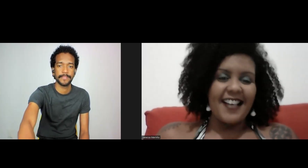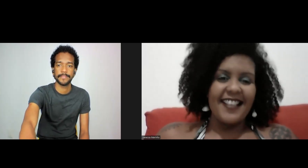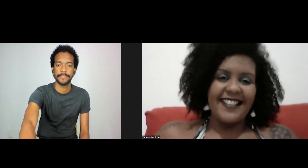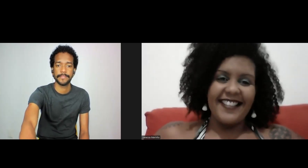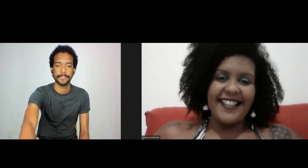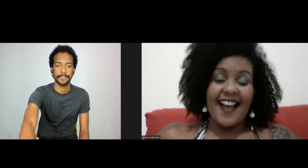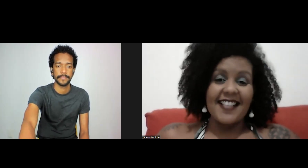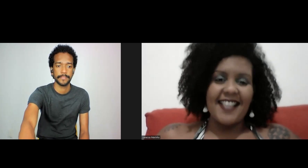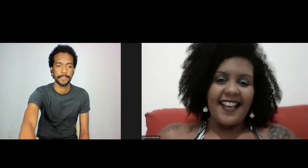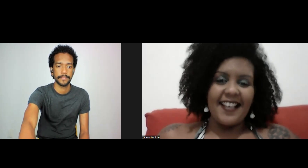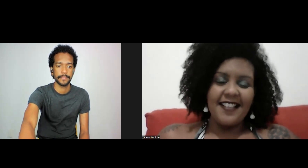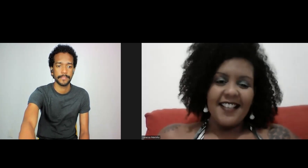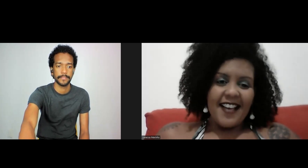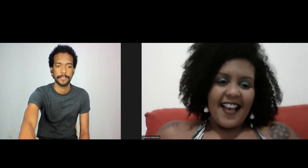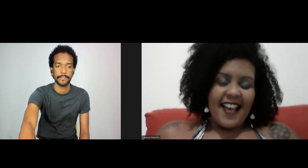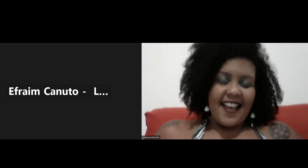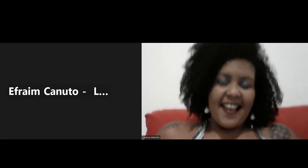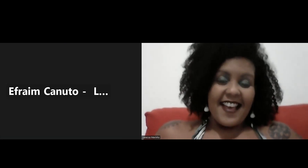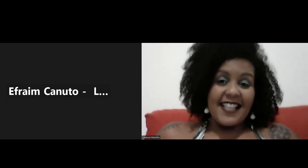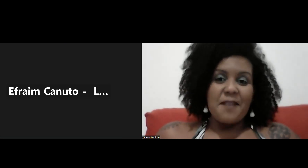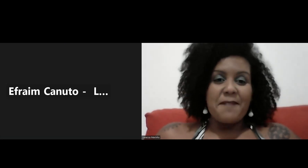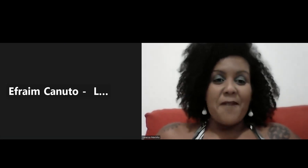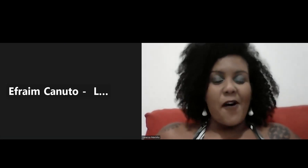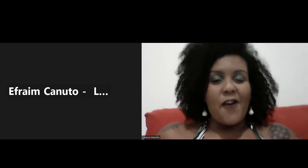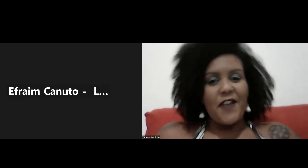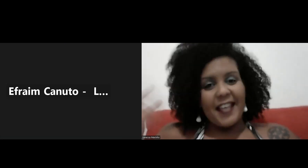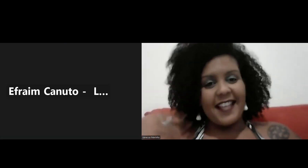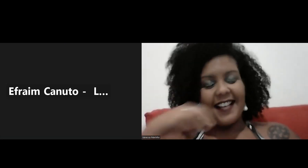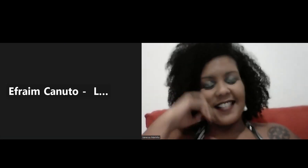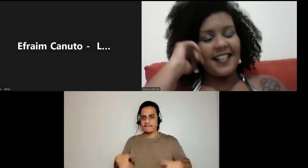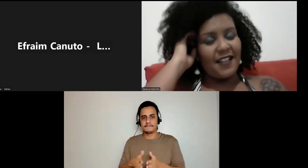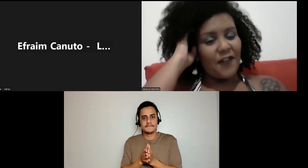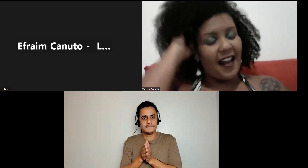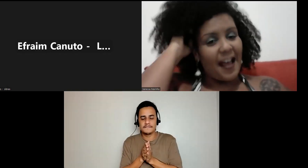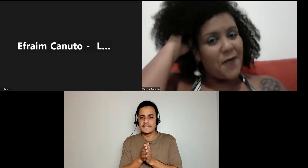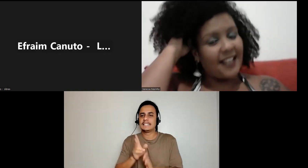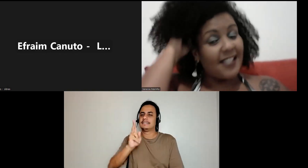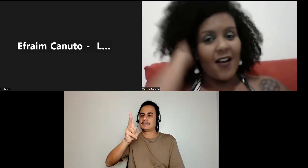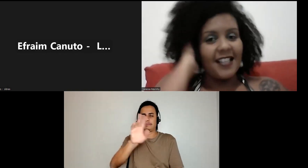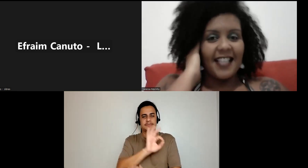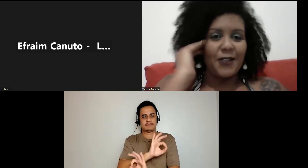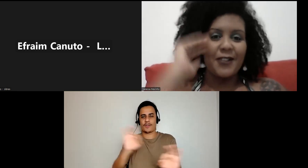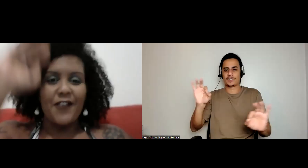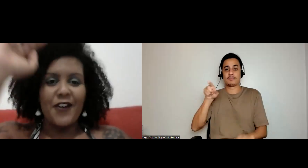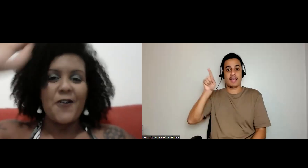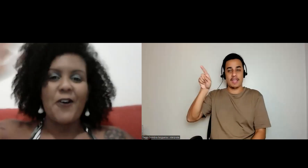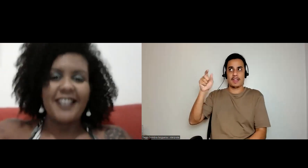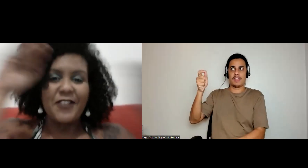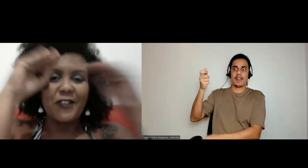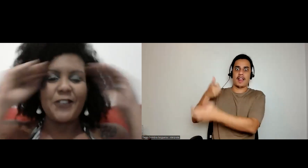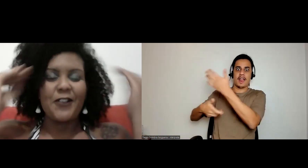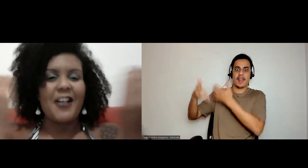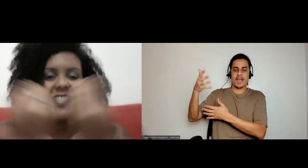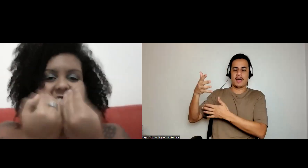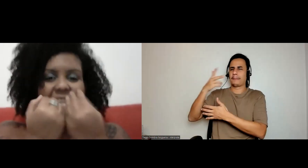avassaladora aí de Cazé. É sempre bom ouvir, né, antes da gente falar, porque desorganiza tudo. Eu vim com o